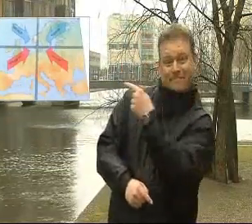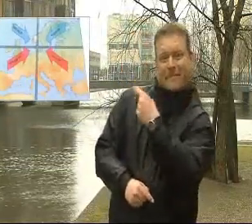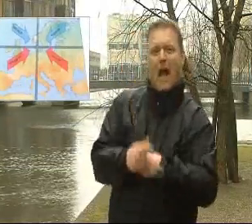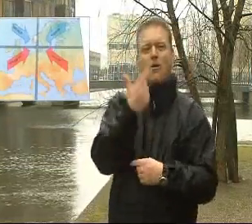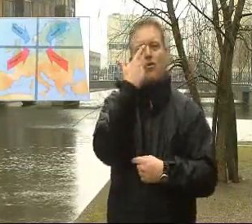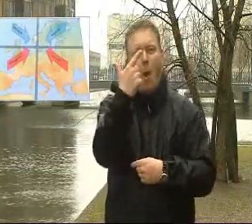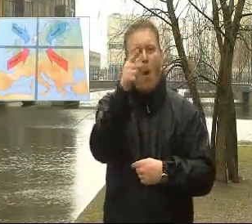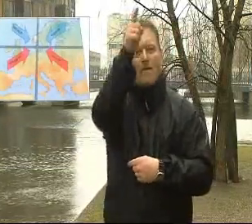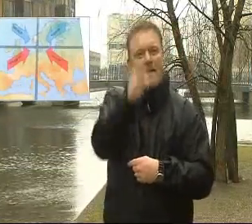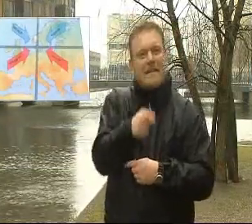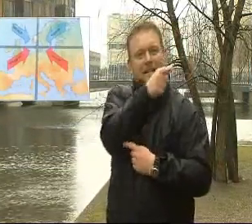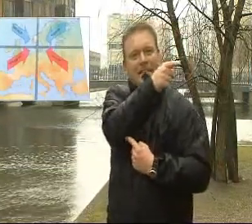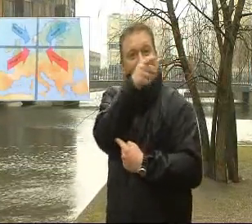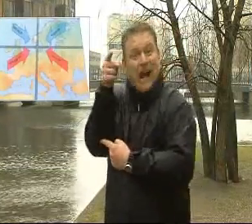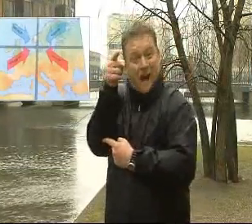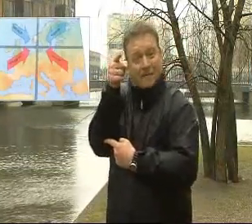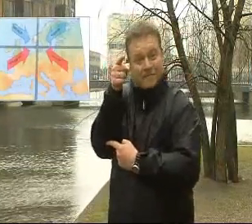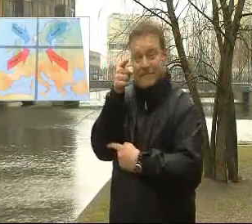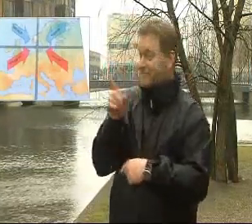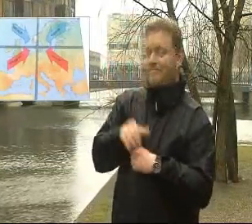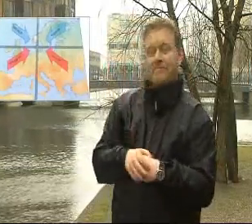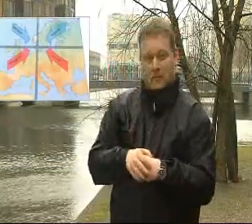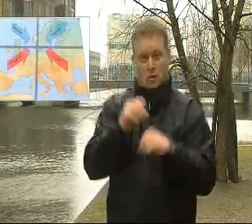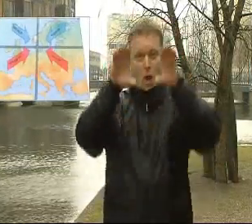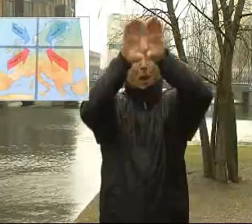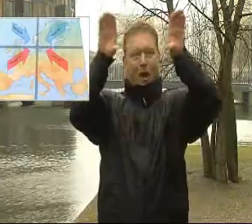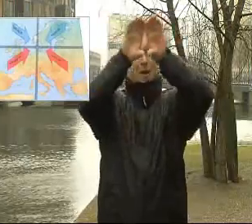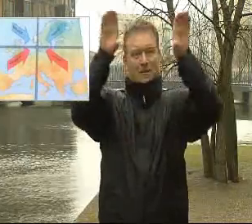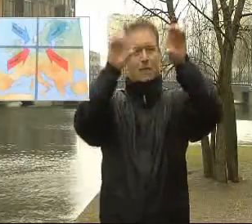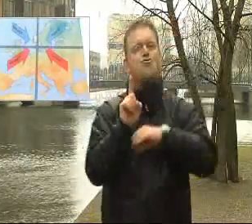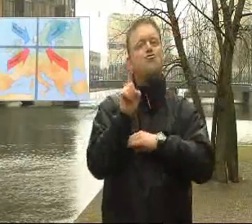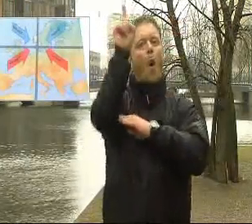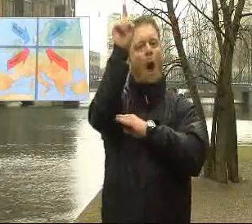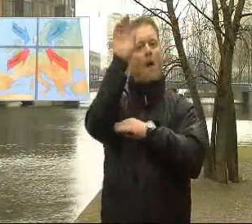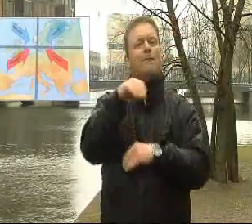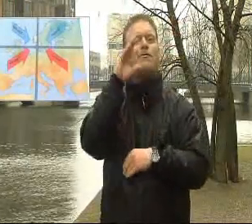De to linjer danner et kors. Mod nord er det koldt, og mod syd er det varmt.